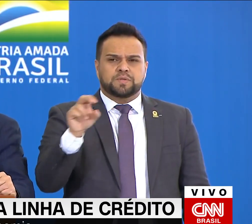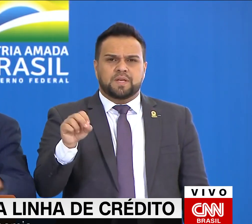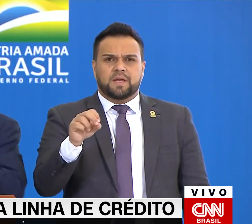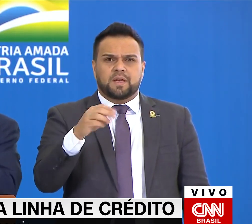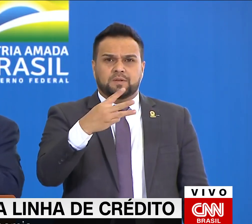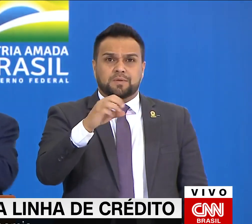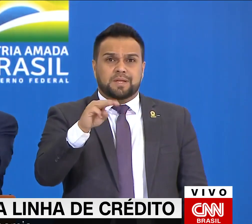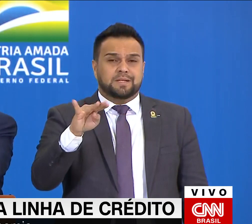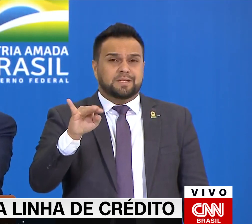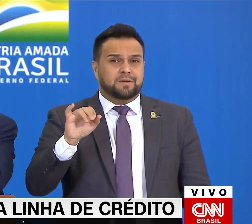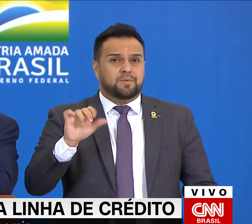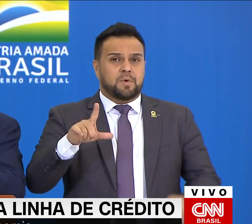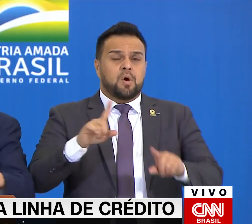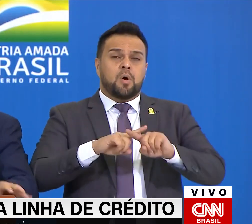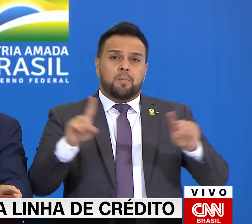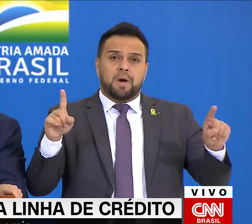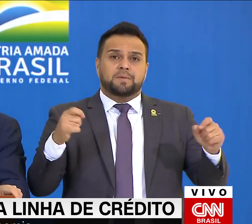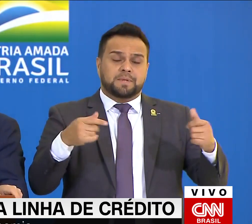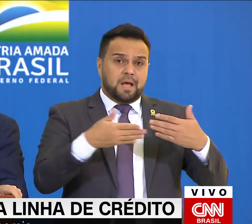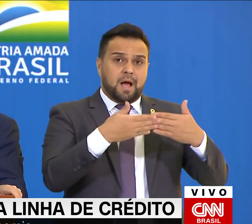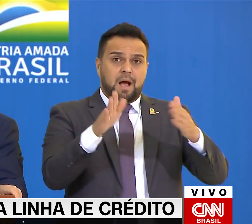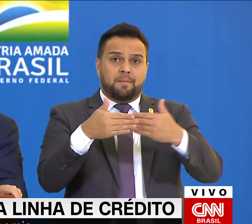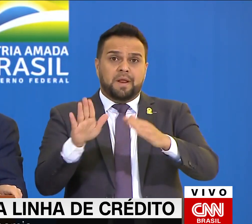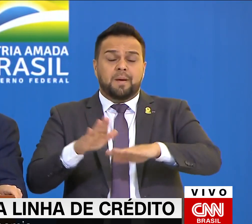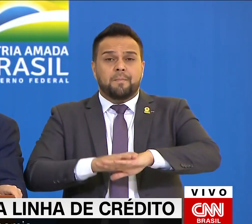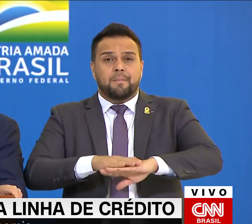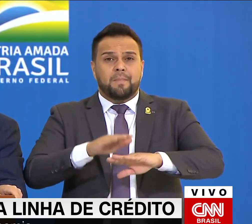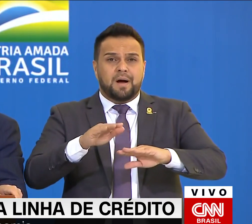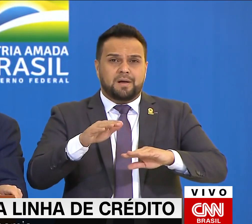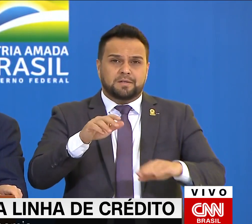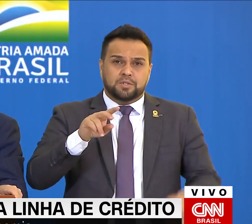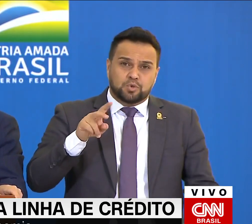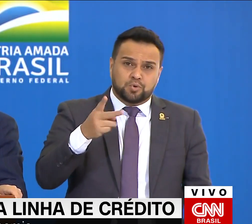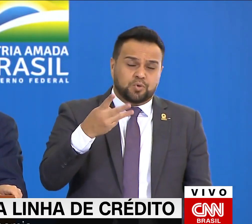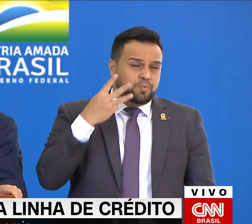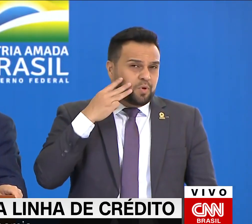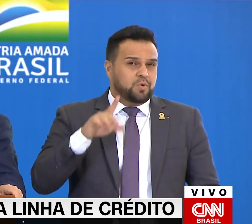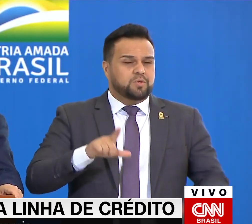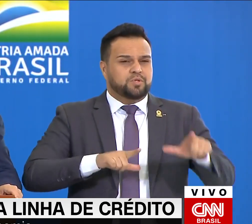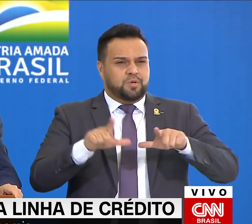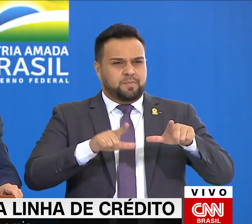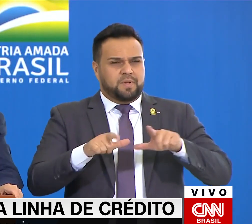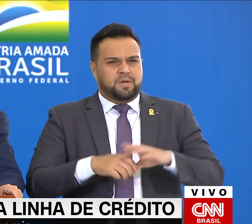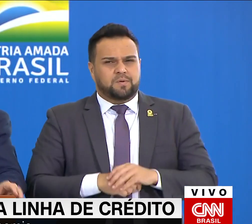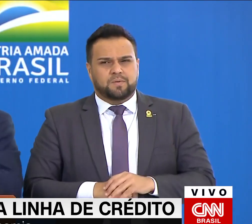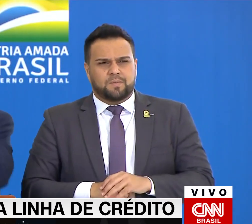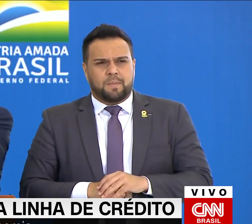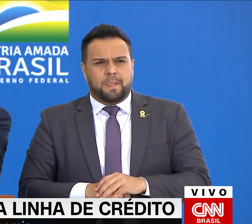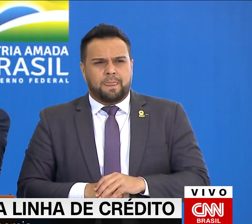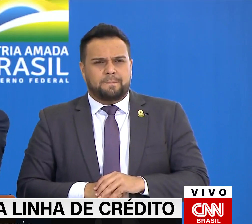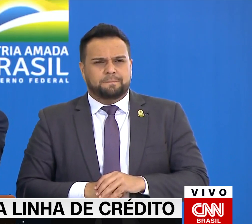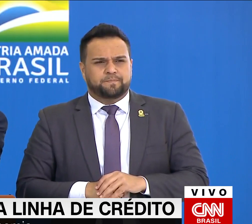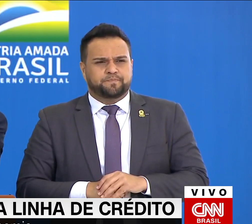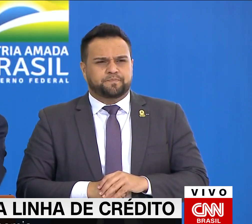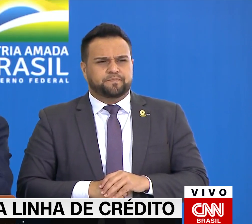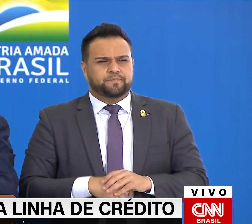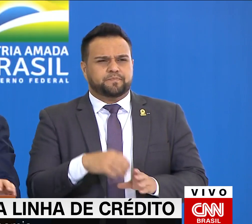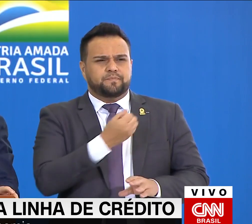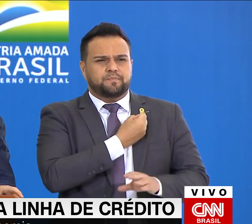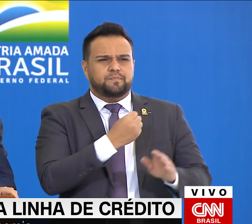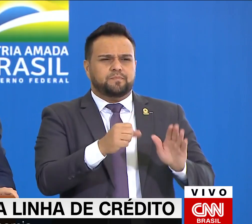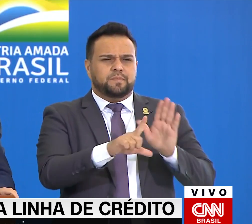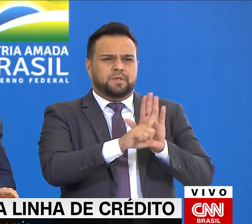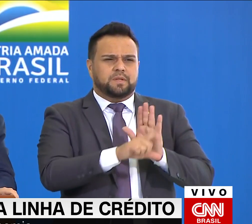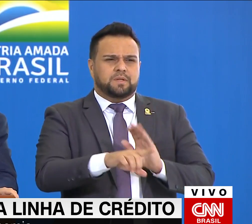todos os meses, podíamos criar mais 2 milhões de empresas com a 10,45, que foi para lá, exatamente estendendo a mão para os